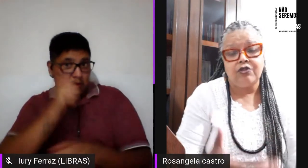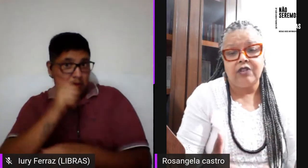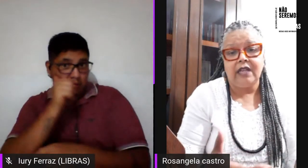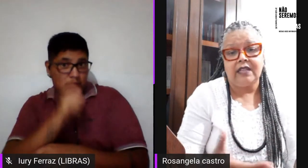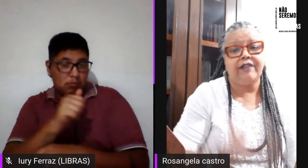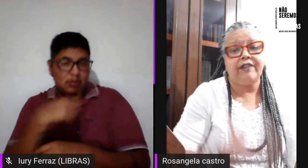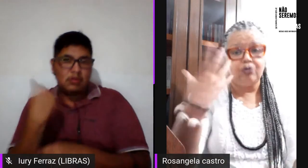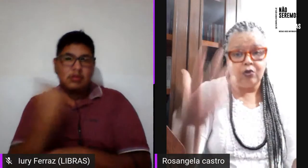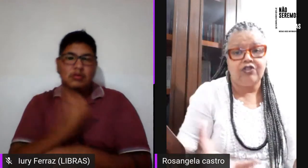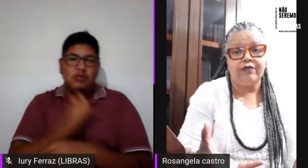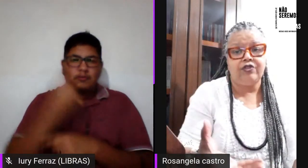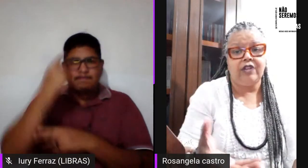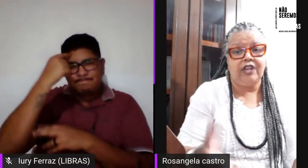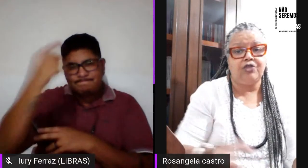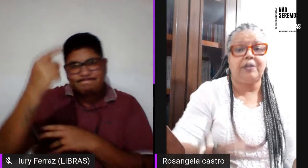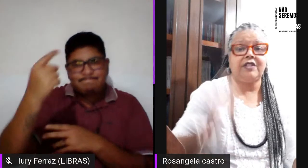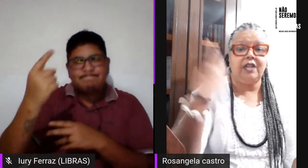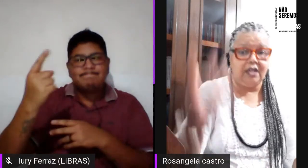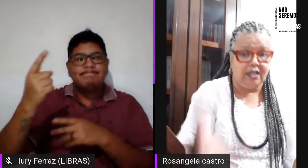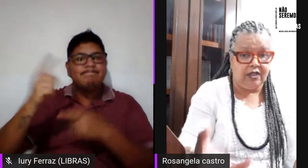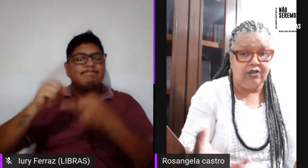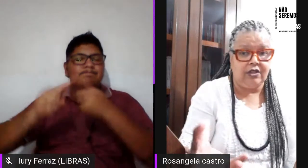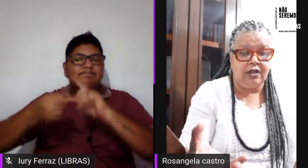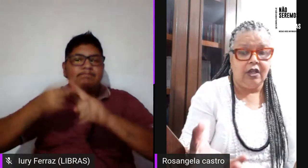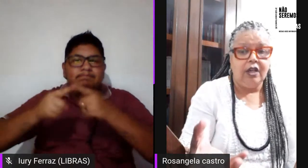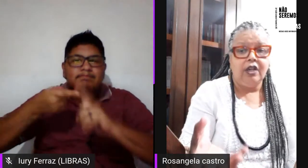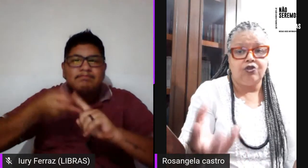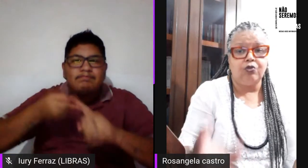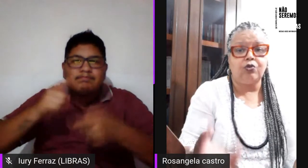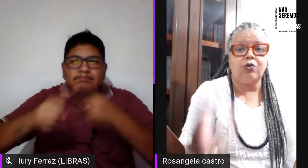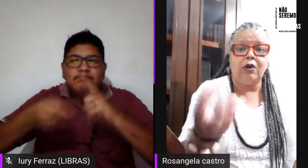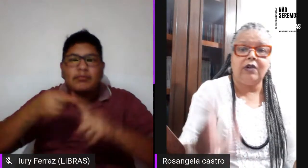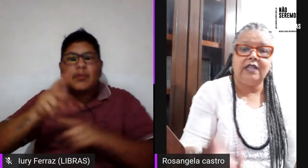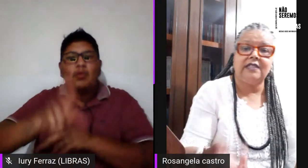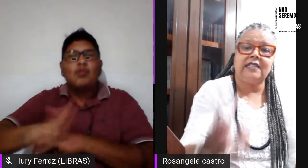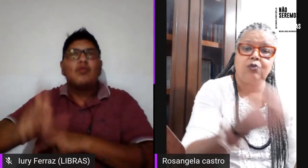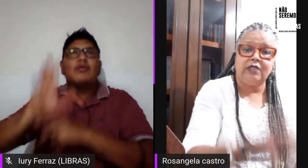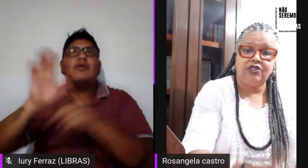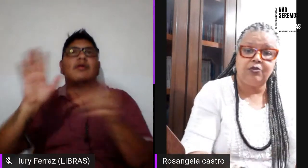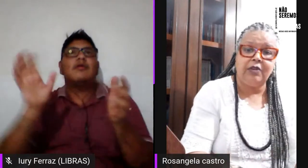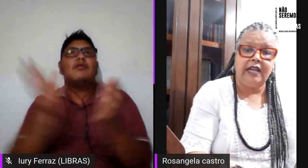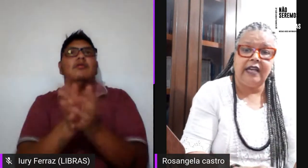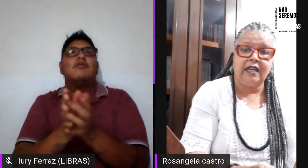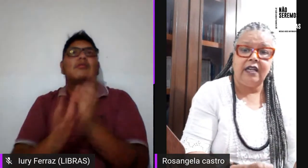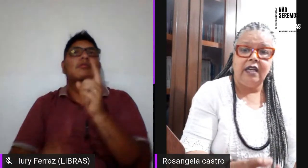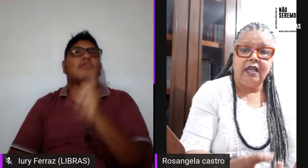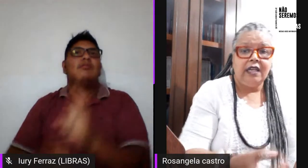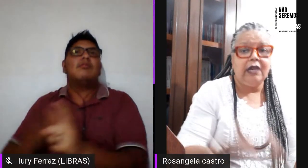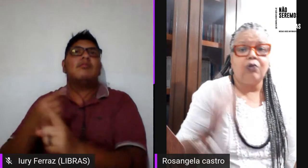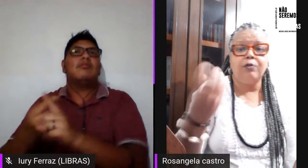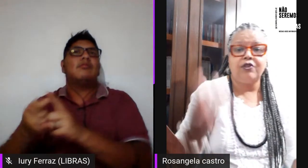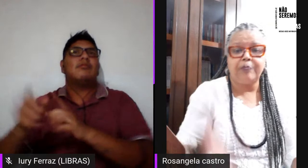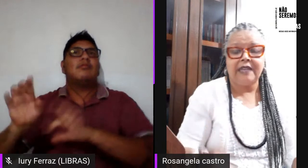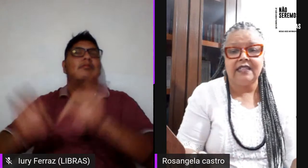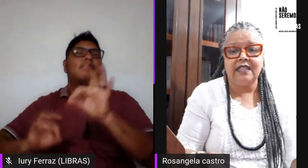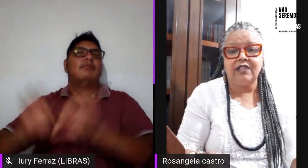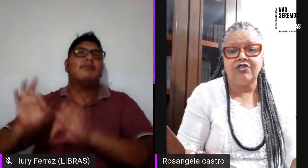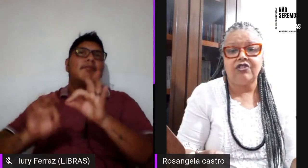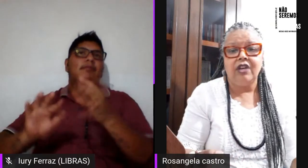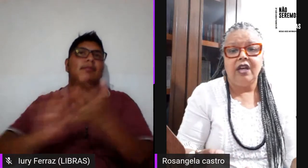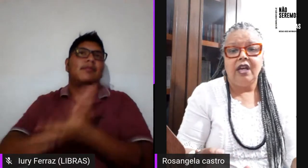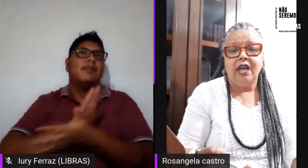pensamos, né, através do coletivo de lésbicas e, junto com a organização Coisa de Mulher e algumas